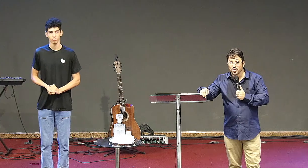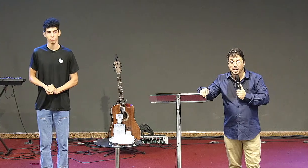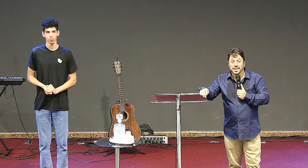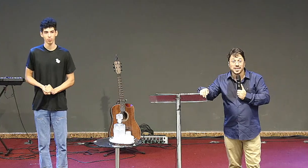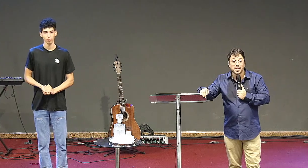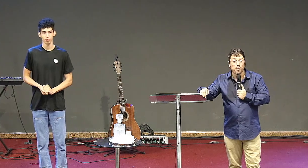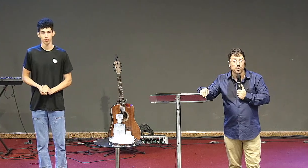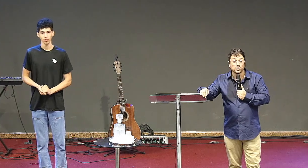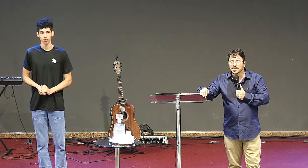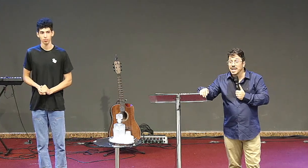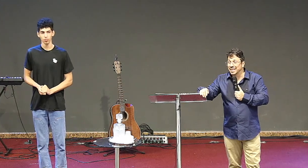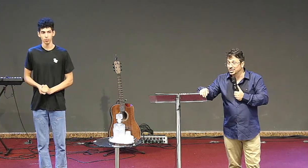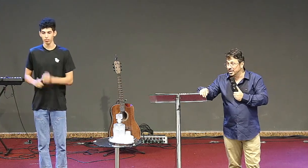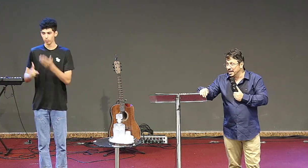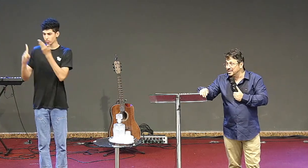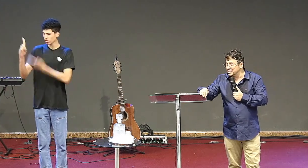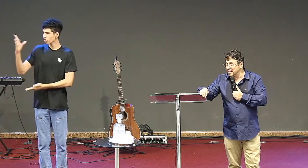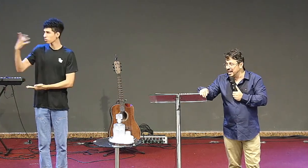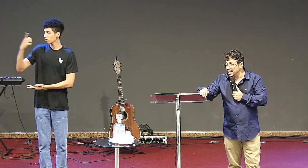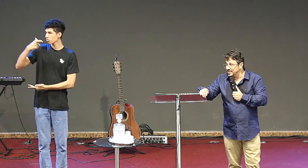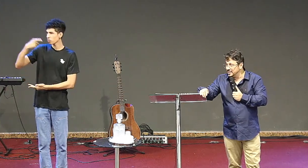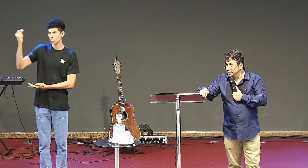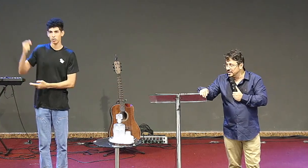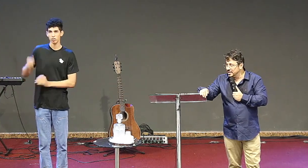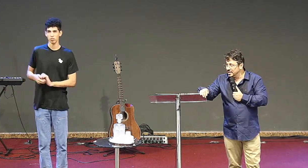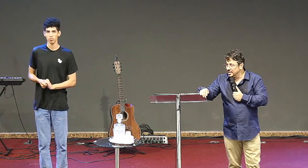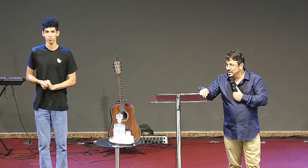dele eu estou perdendo a oportunidade de realizar